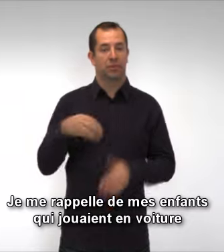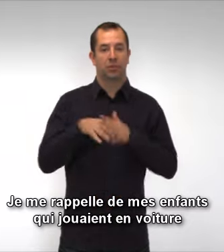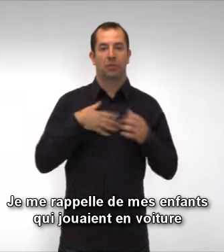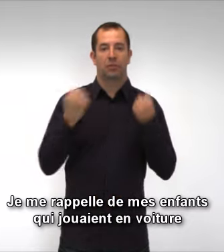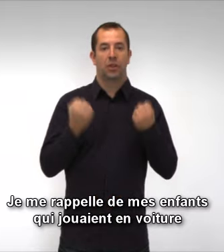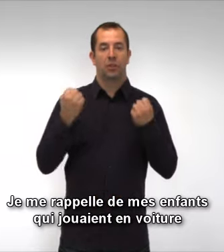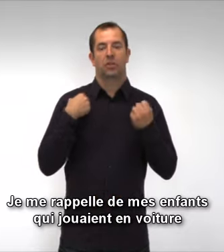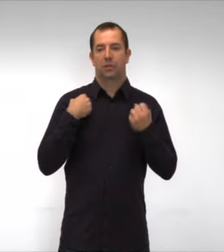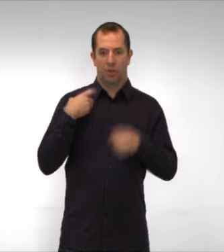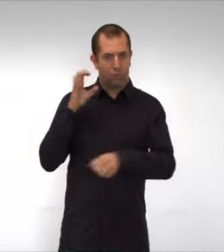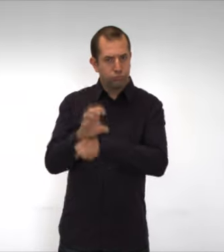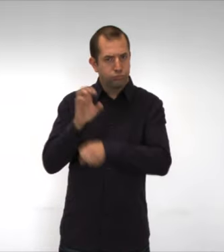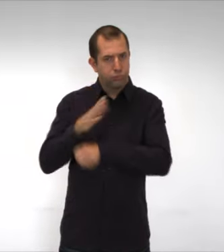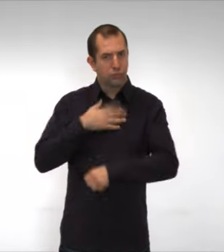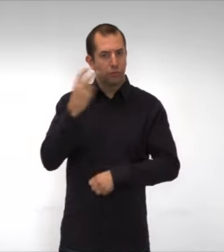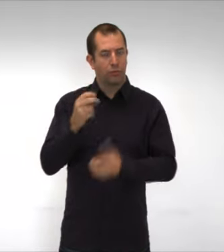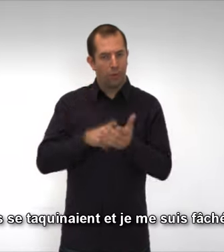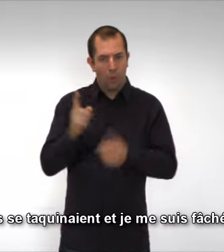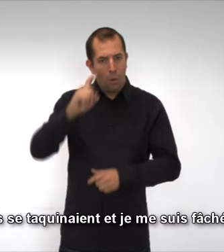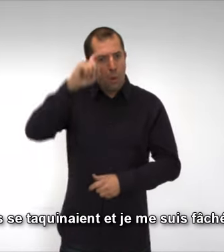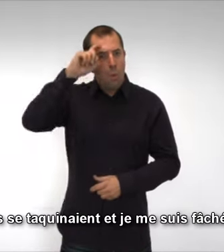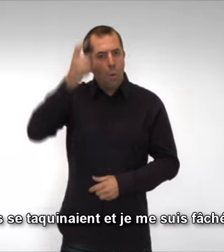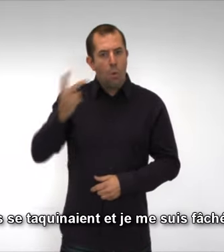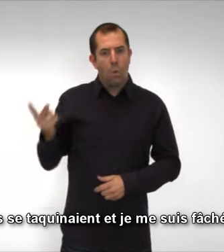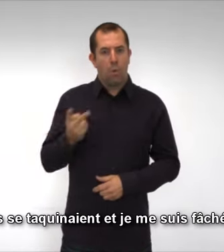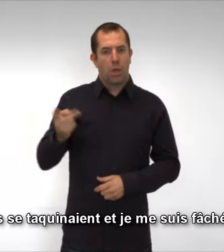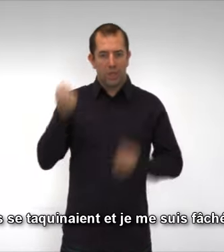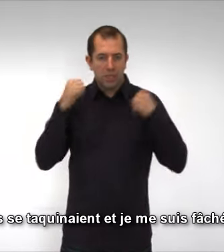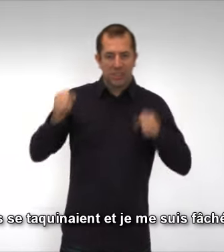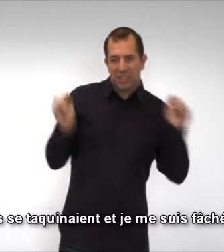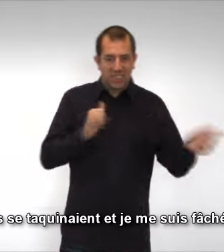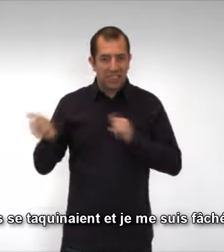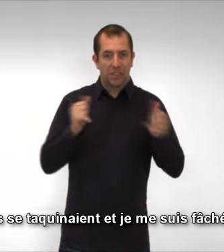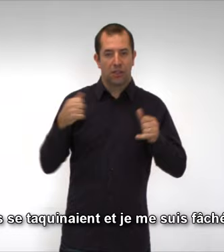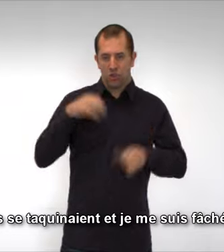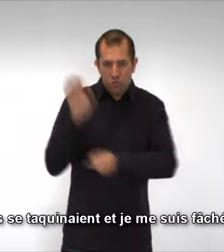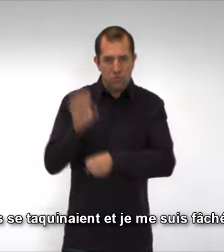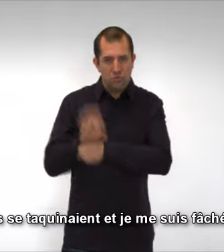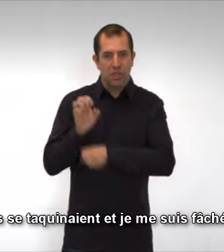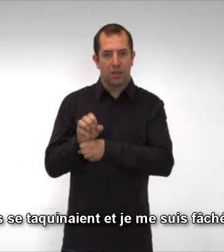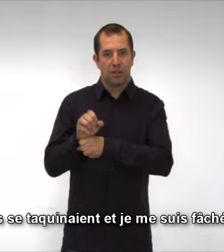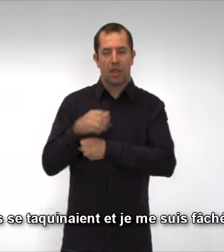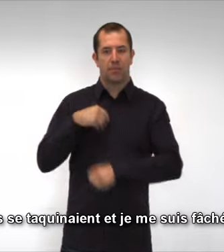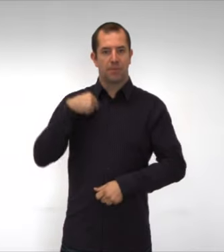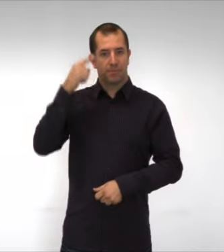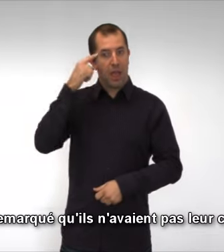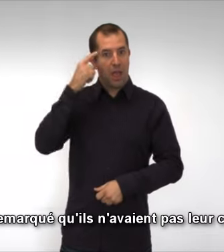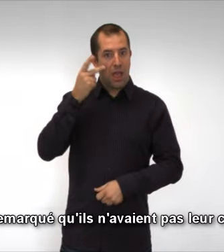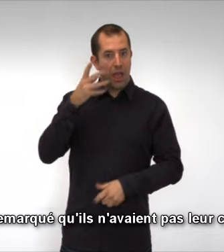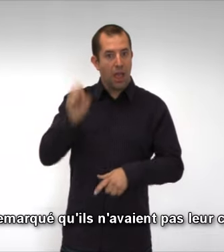Un jour, je me rappelle, j'étais en voiture avec mes enfants et ils jouaient à l'arrière. Ils se taquinaient, alors je me suis fâché et je me suis retourné.